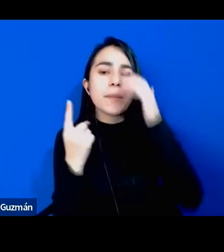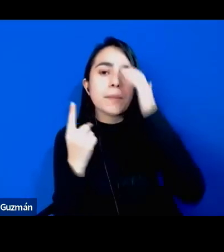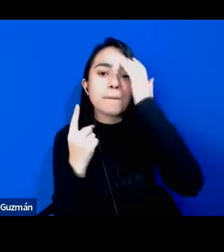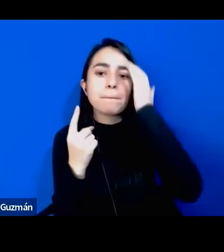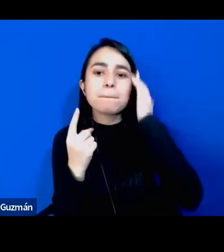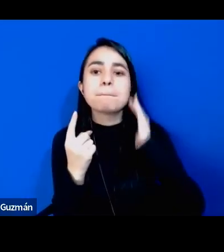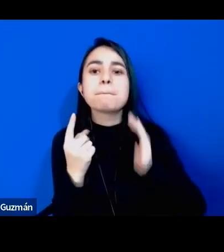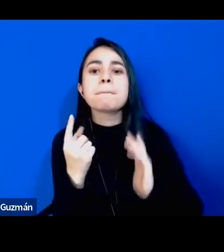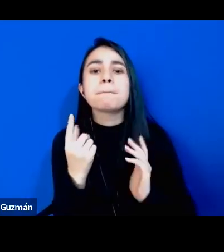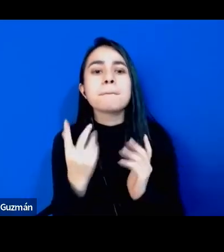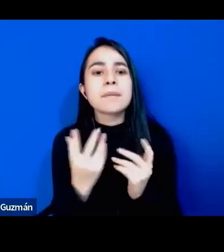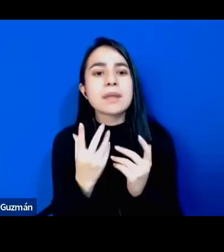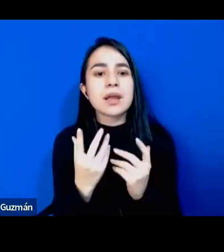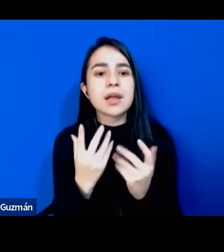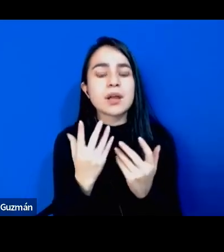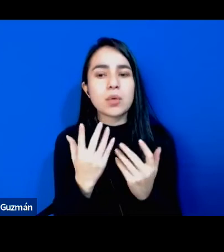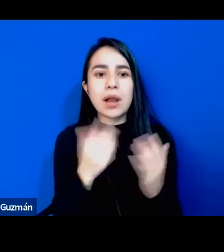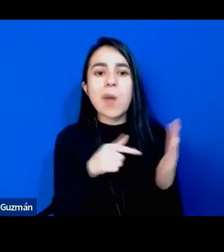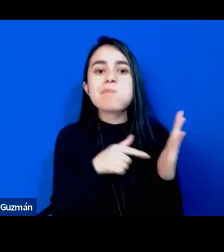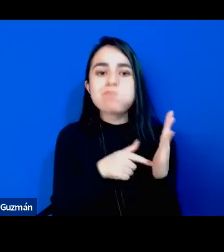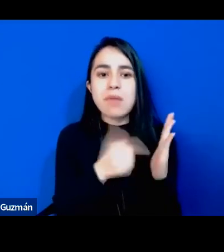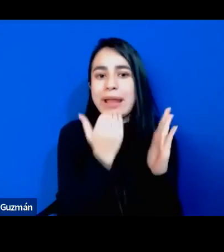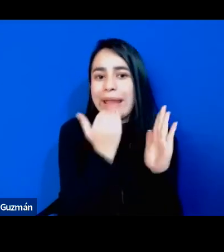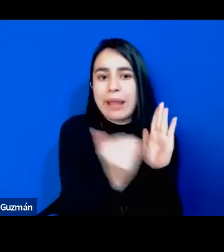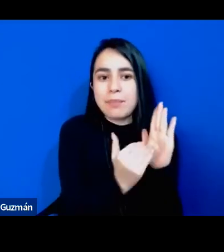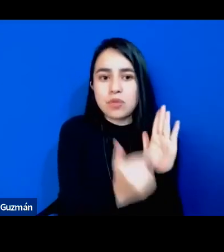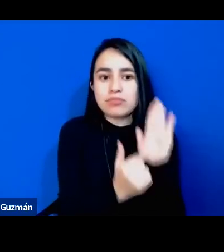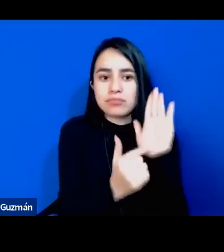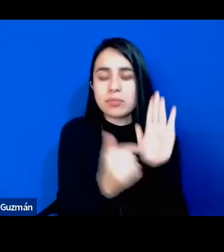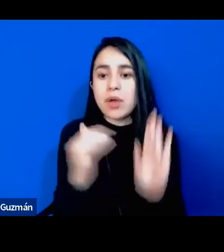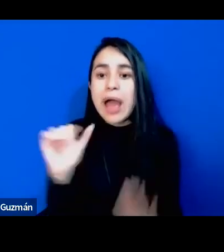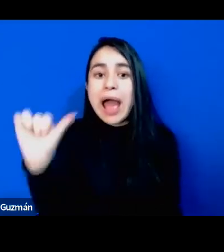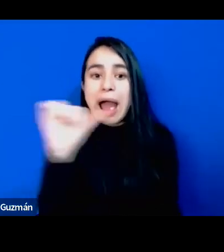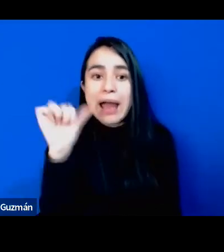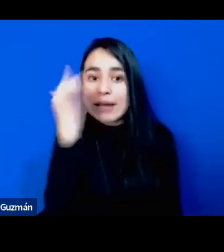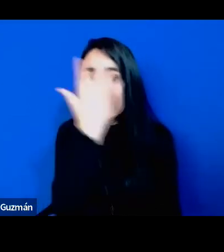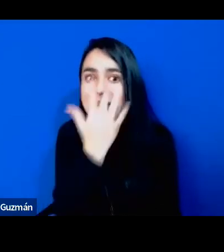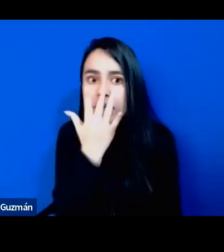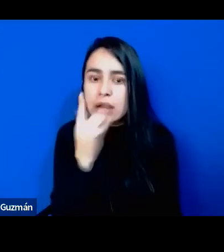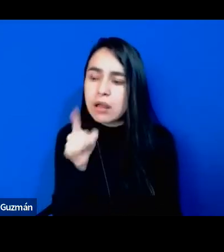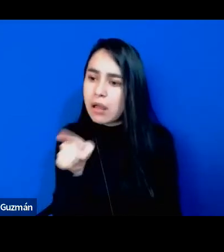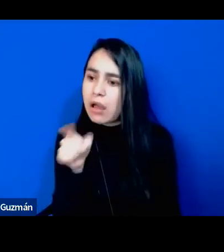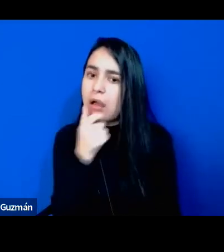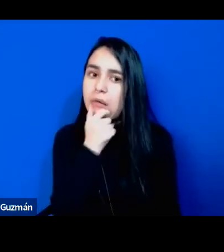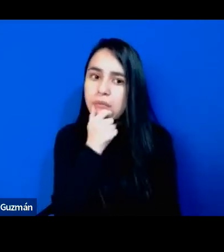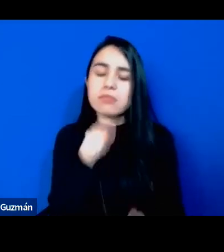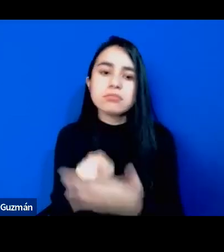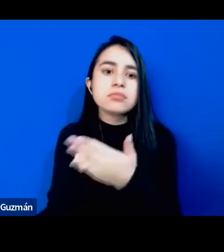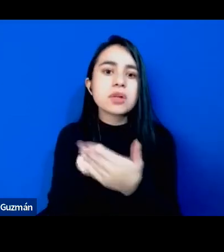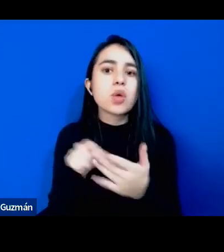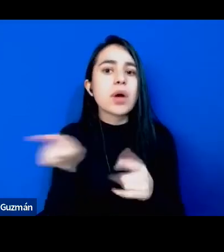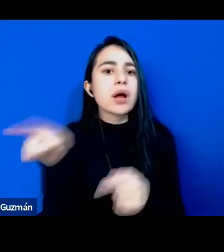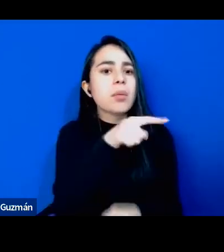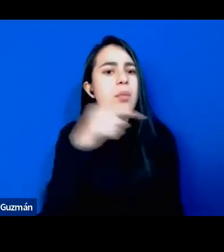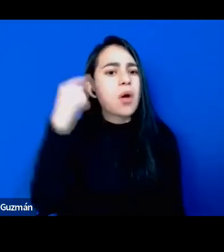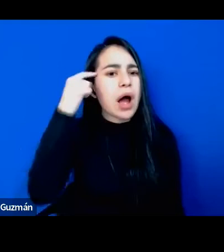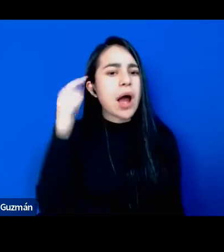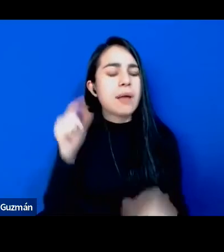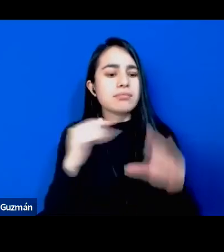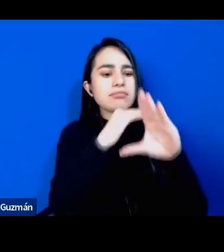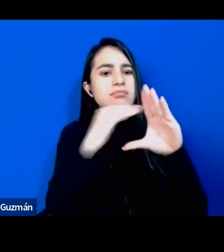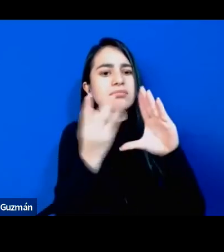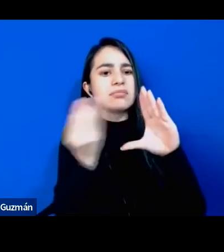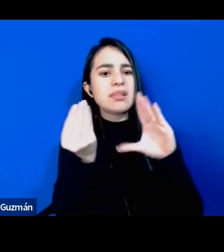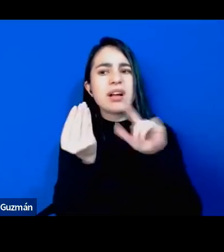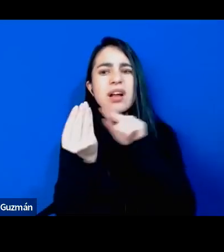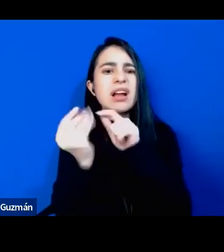o sea desde este ejemplo de las mujeres negras nos cuestiona lo que asumimos que hacen las clases medias